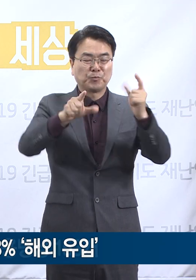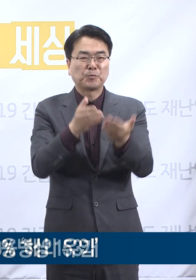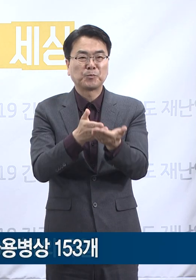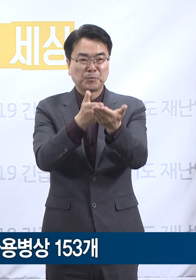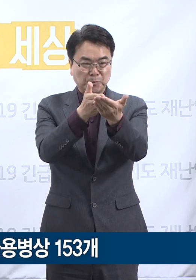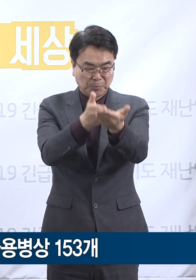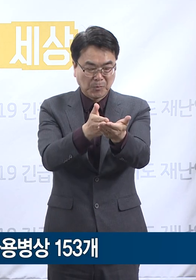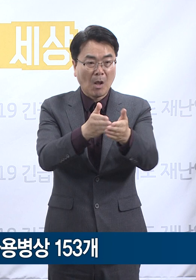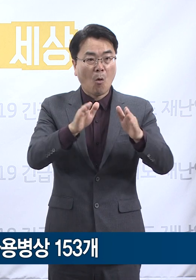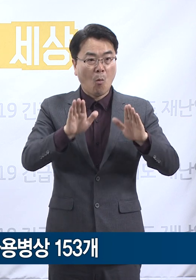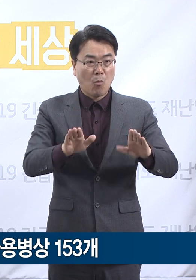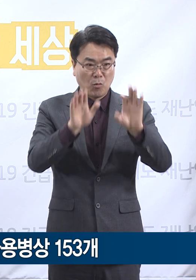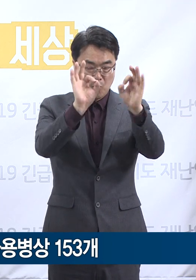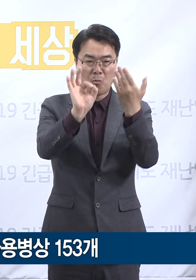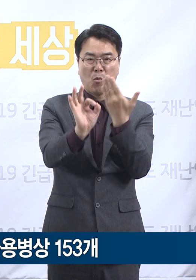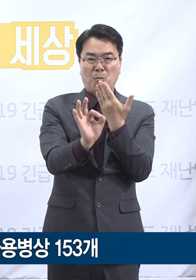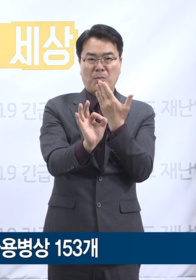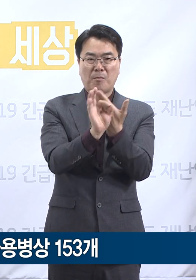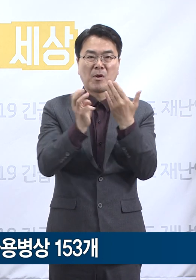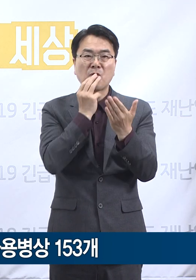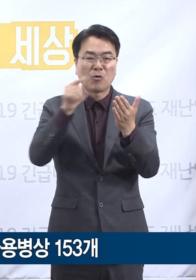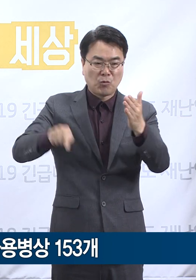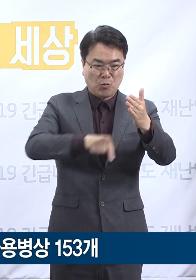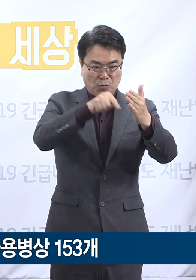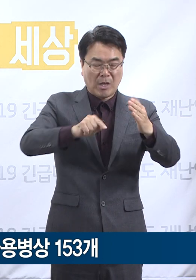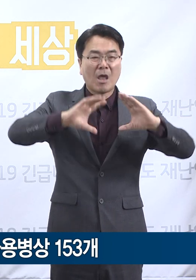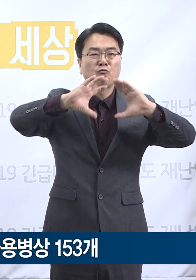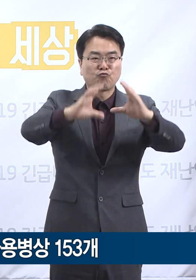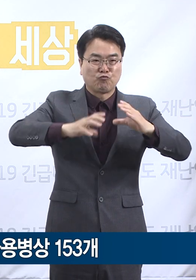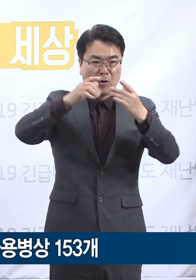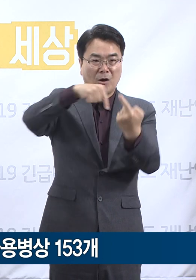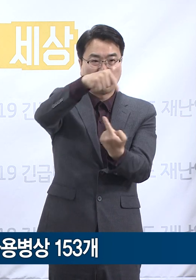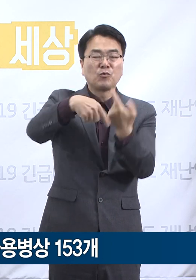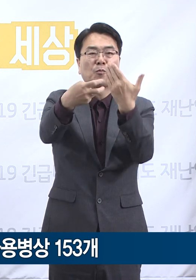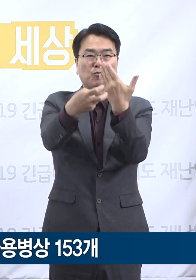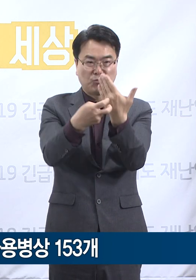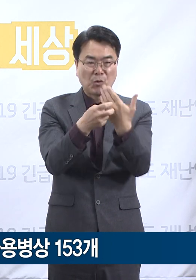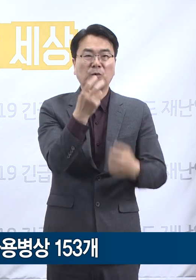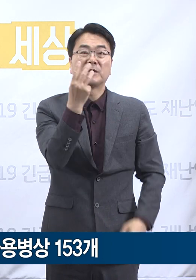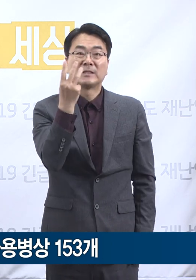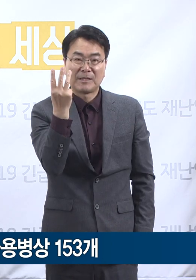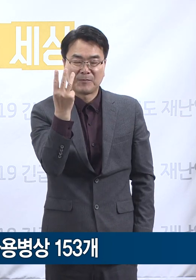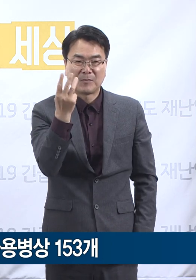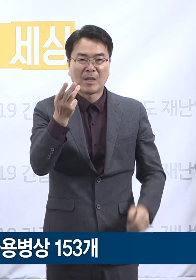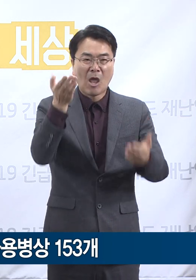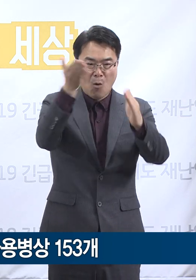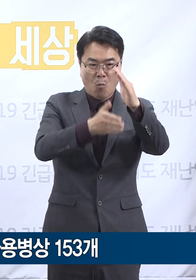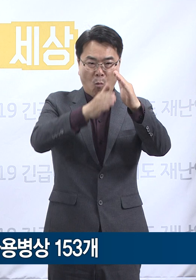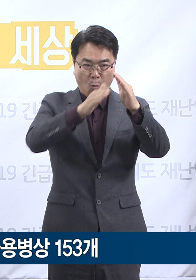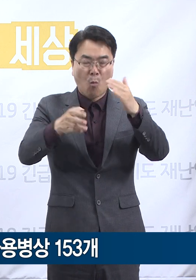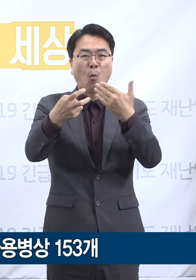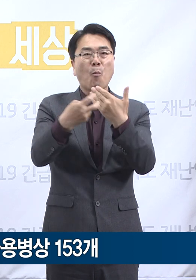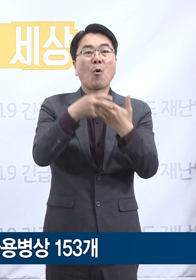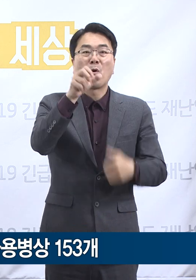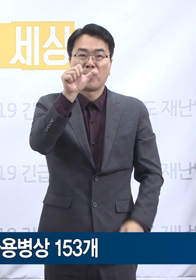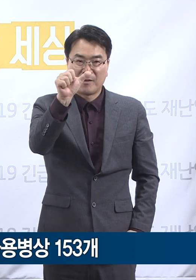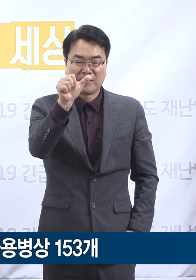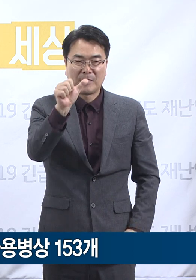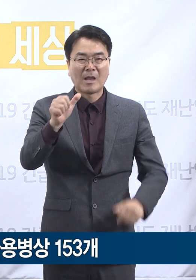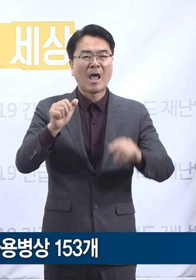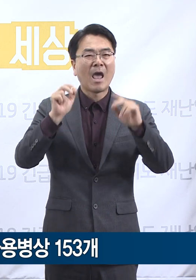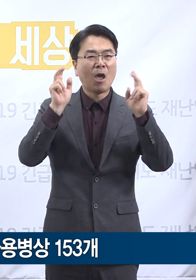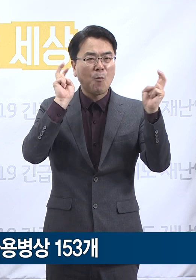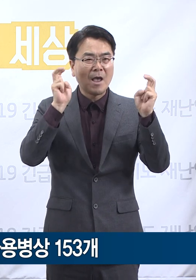29일 0시 기준 경기도는 국가지정입원치료병상 운영병원 3곳, 공공의료기관 5곳 및 도내